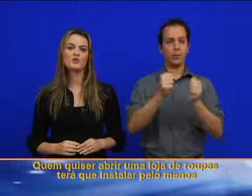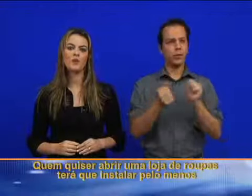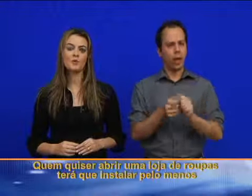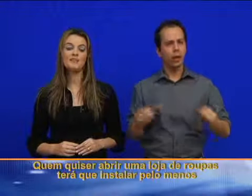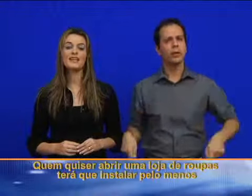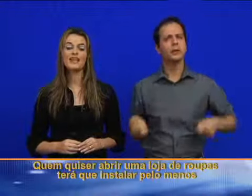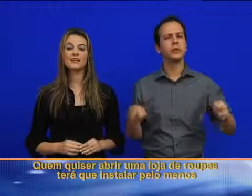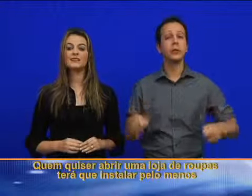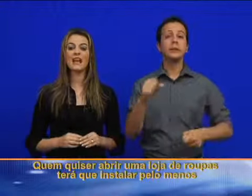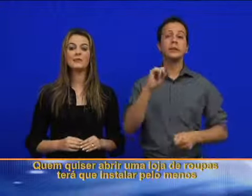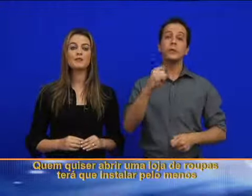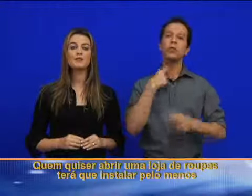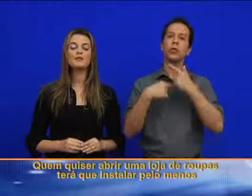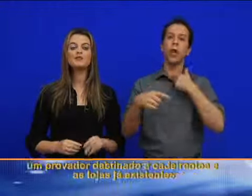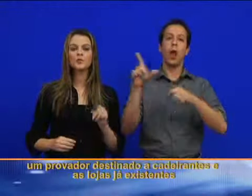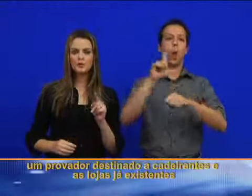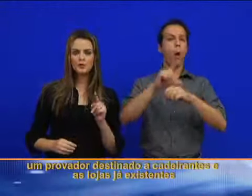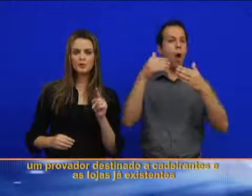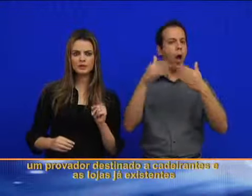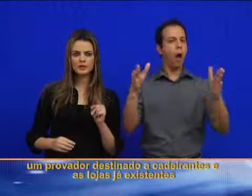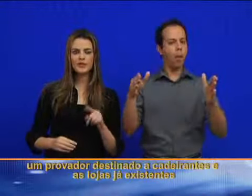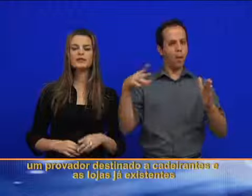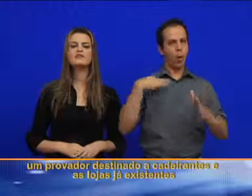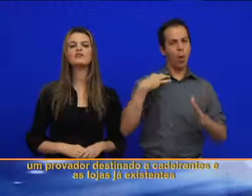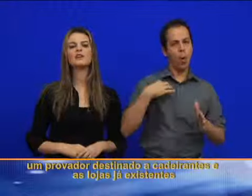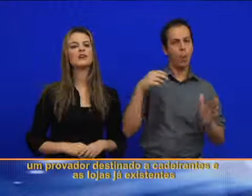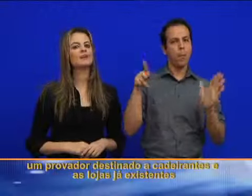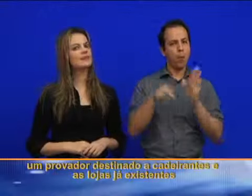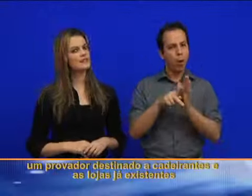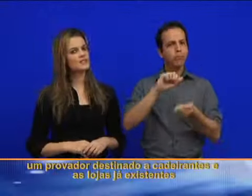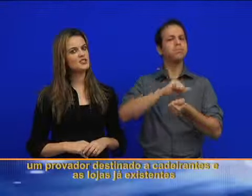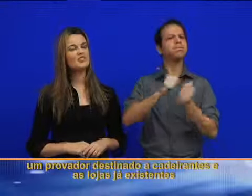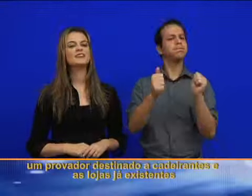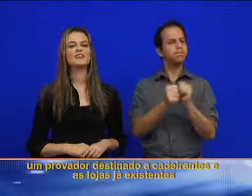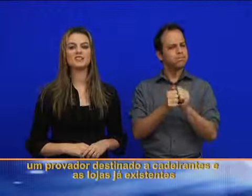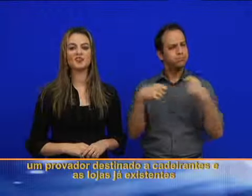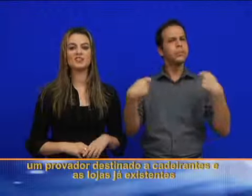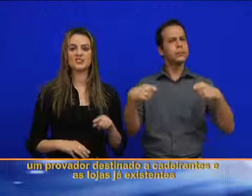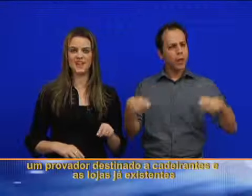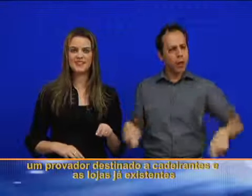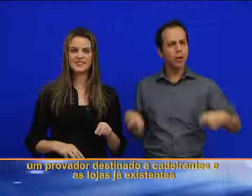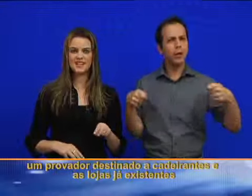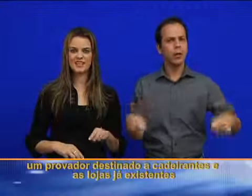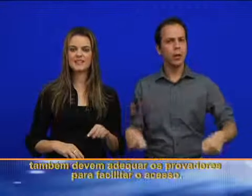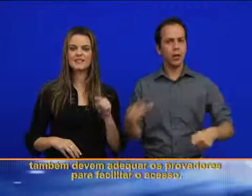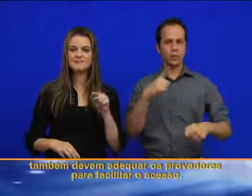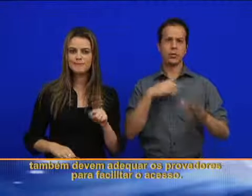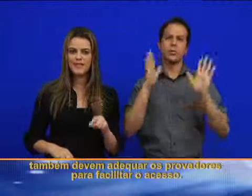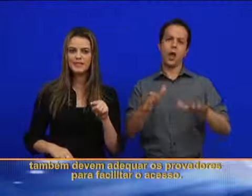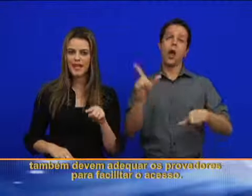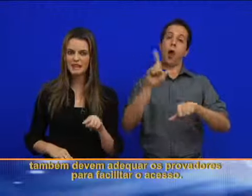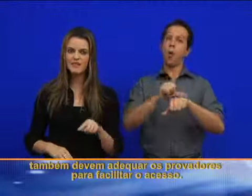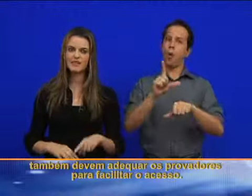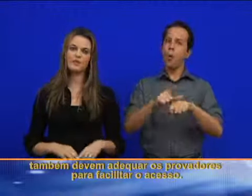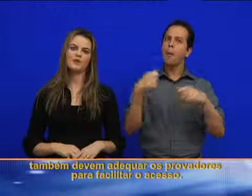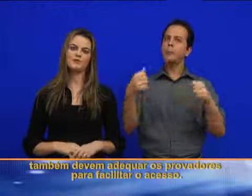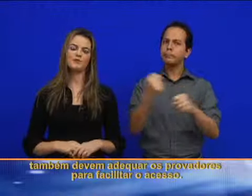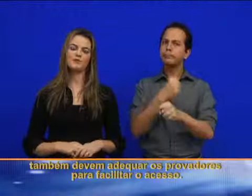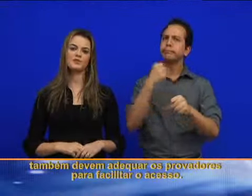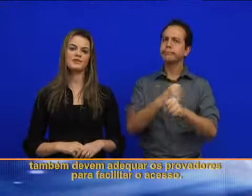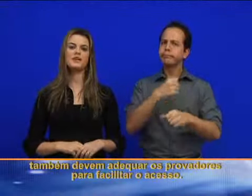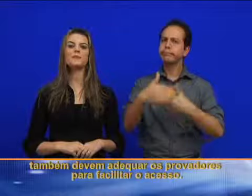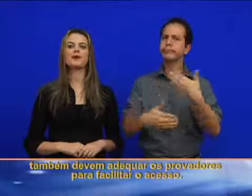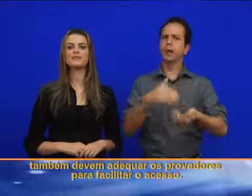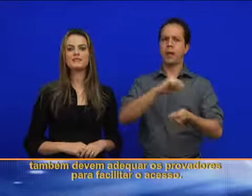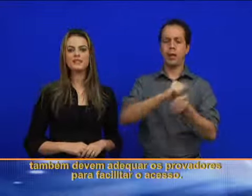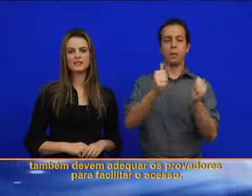uma loja de roupas terá que instalar pelo menos um provador destinado a cadeirantes e as lojas já existentes também devem adequar os